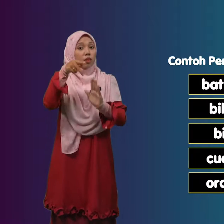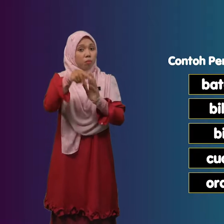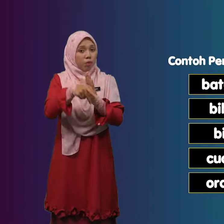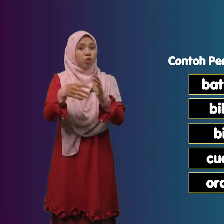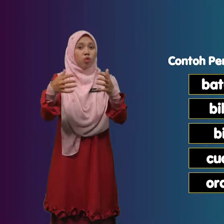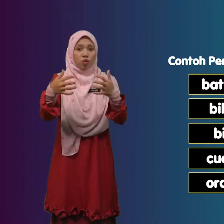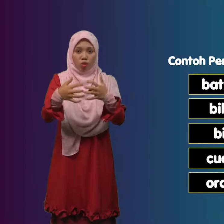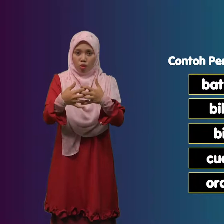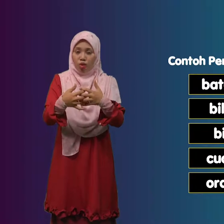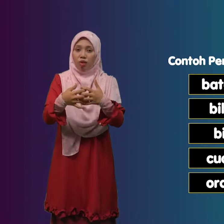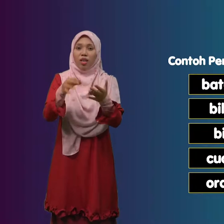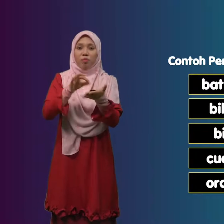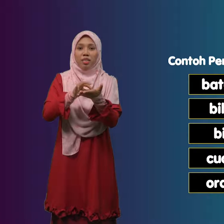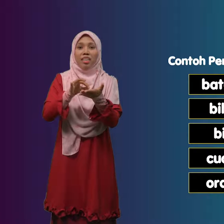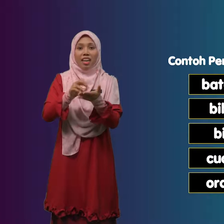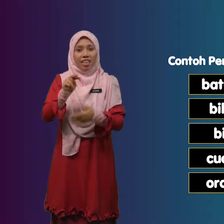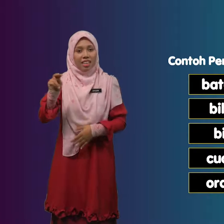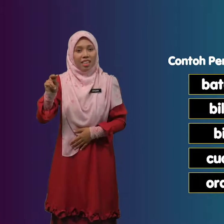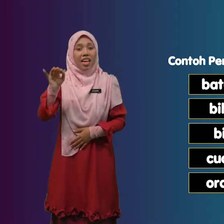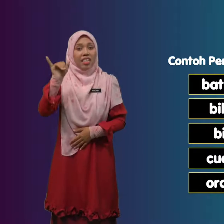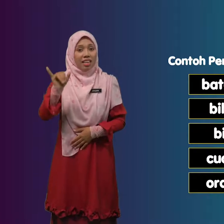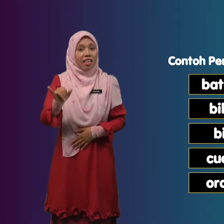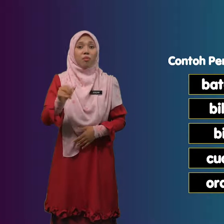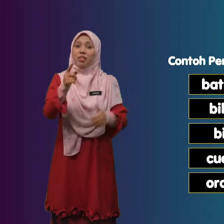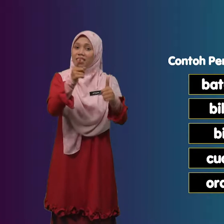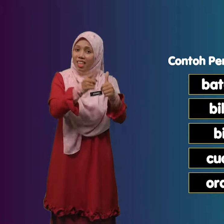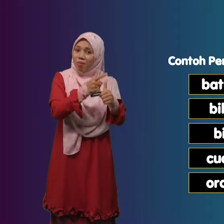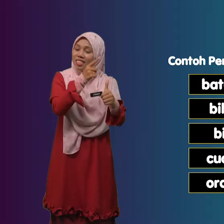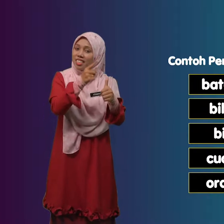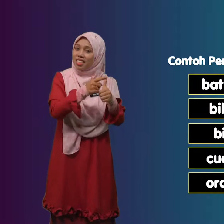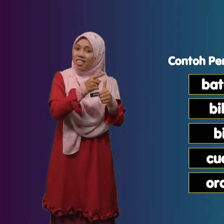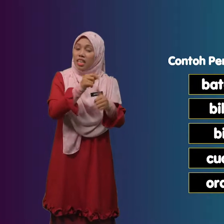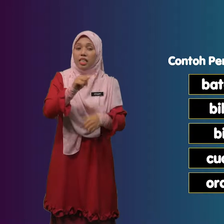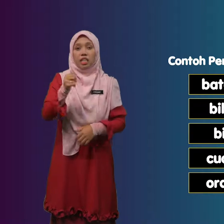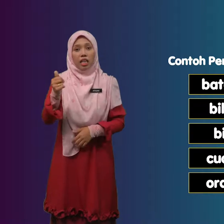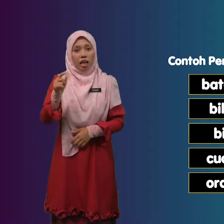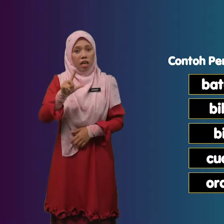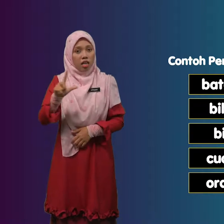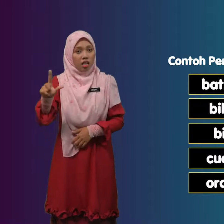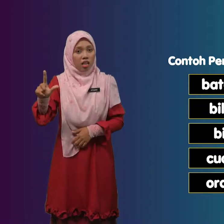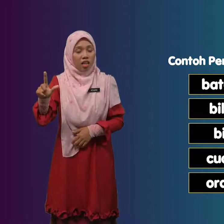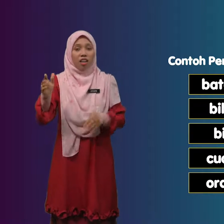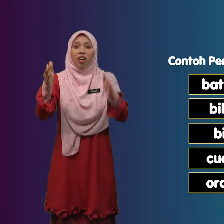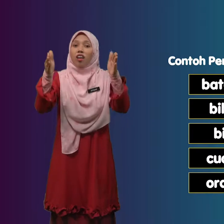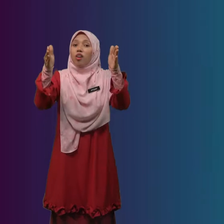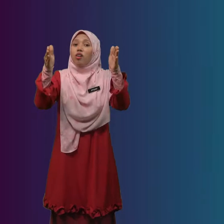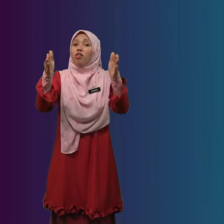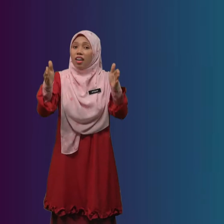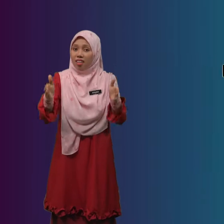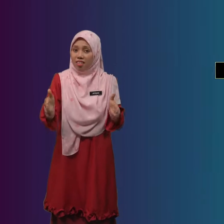Penjodoh Penjodoh Bilangan Yang pertama Ialah Orang